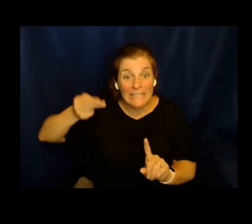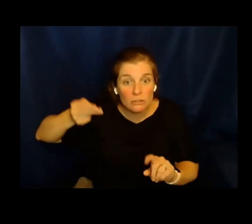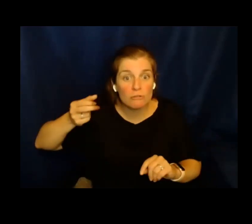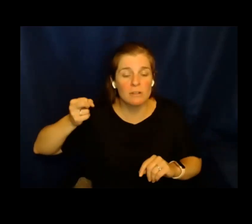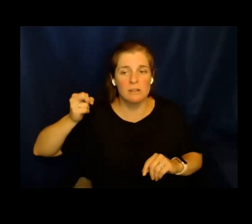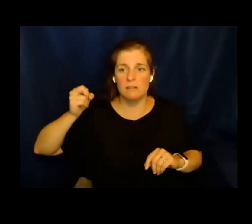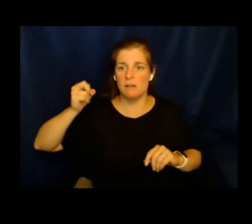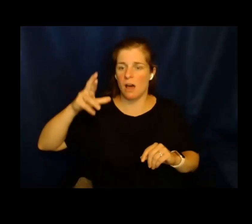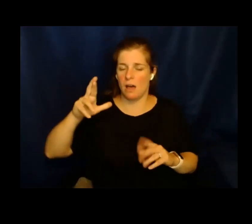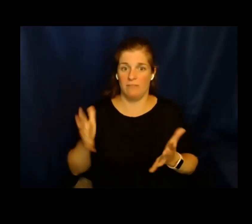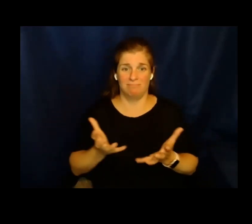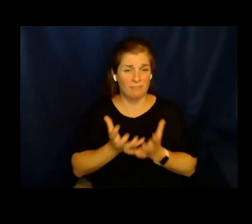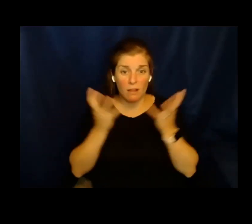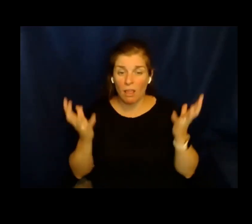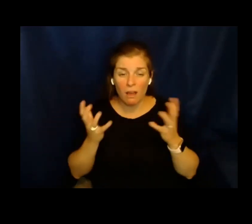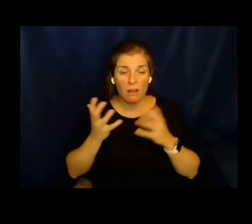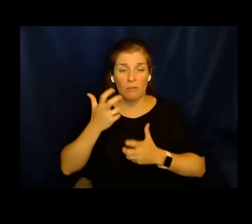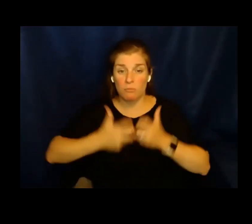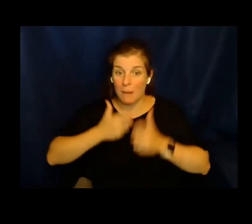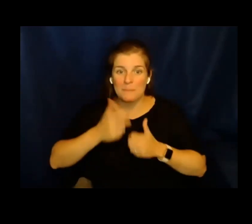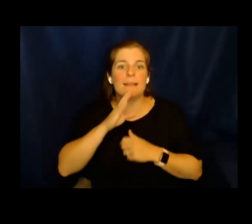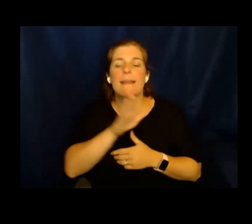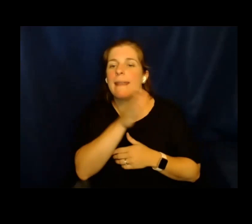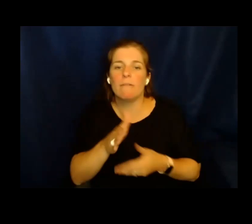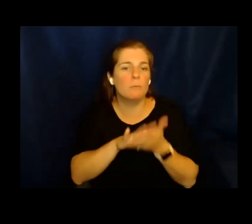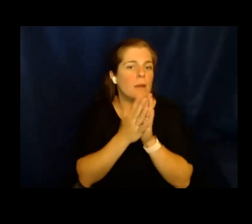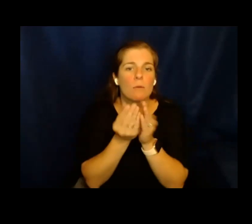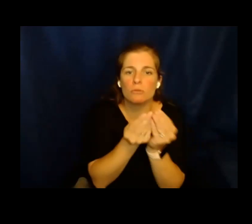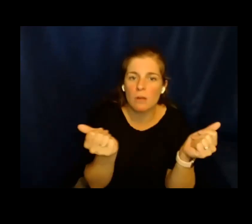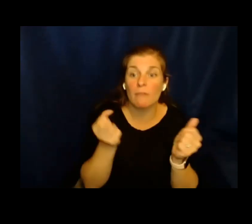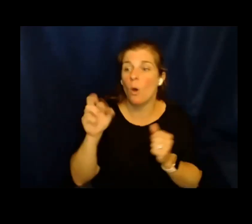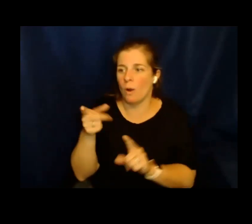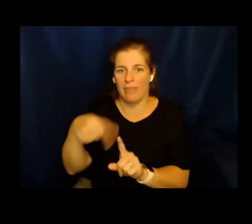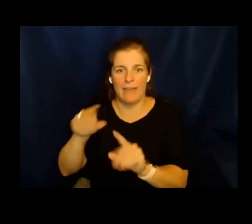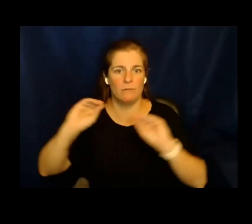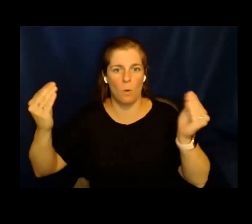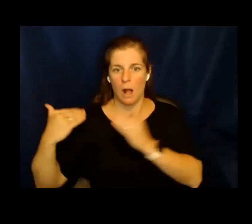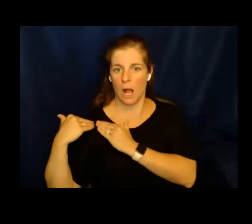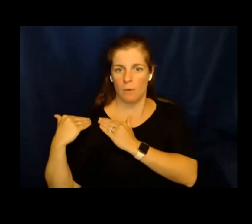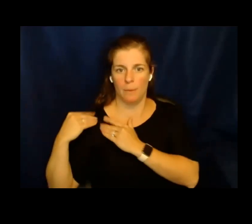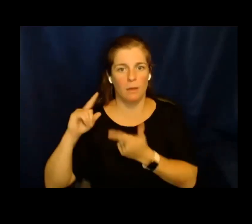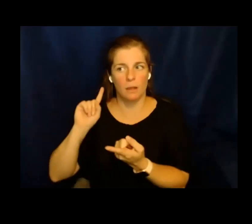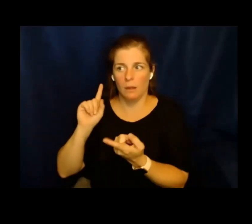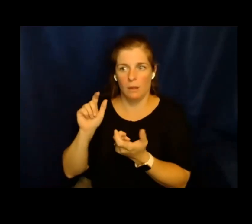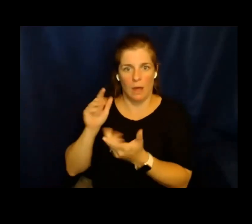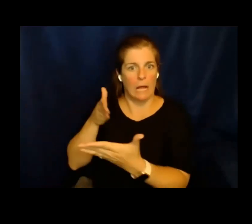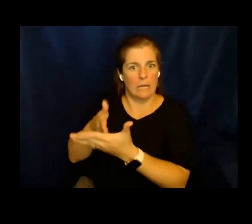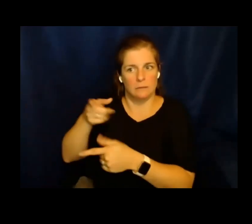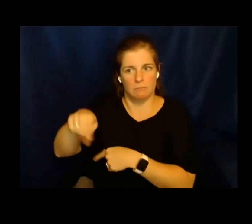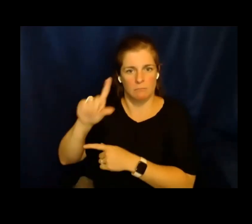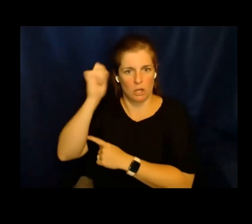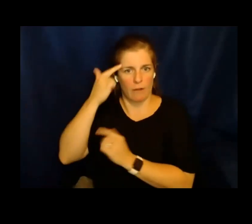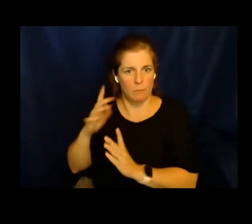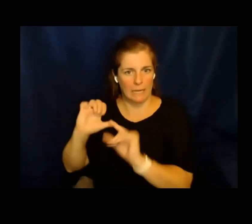demarcación en la historia que nunca han sido resueltos y que hay muy poca